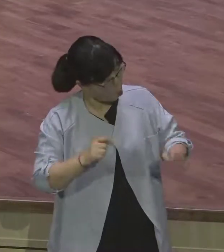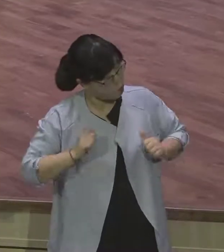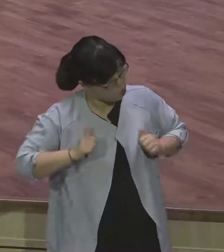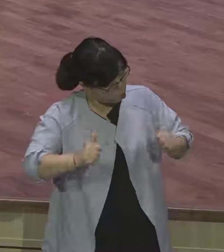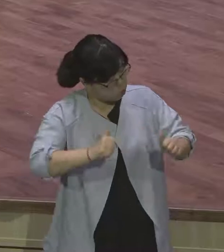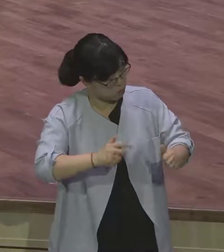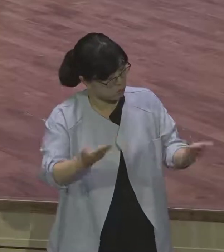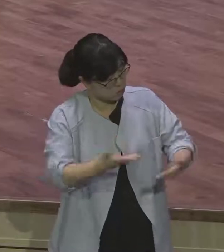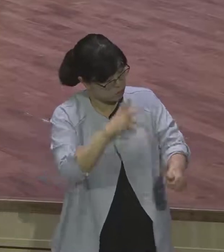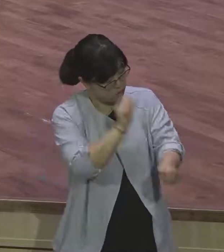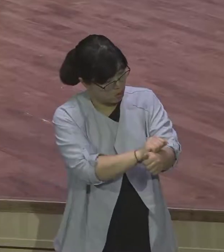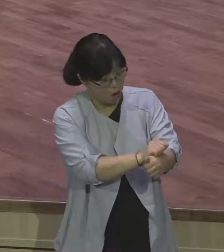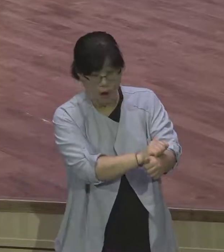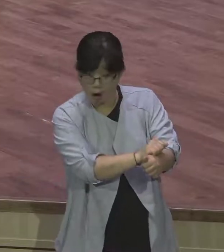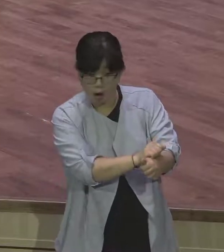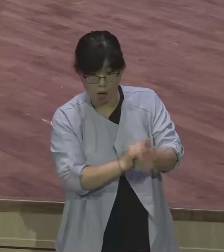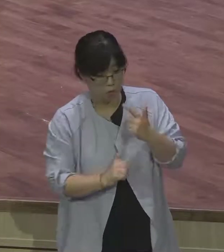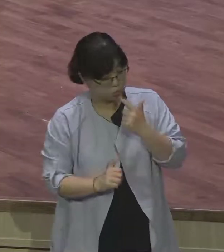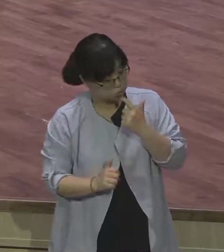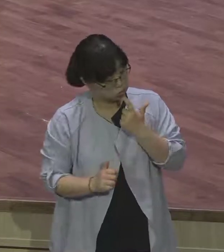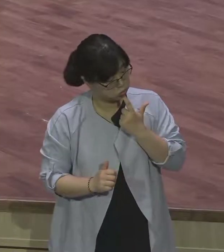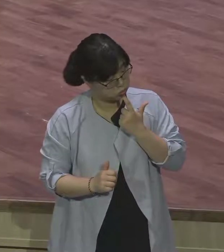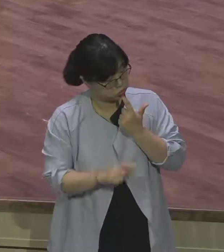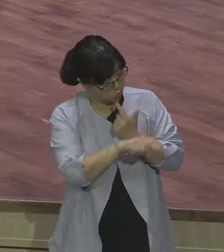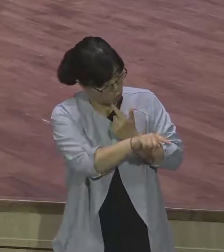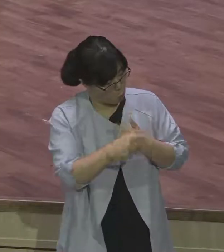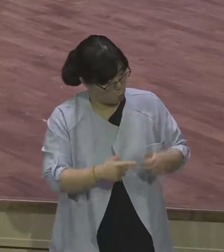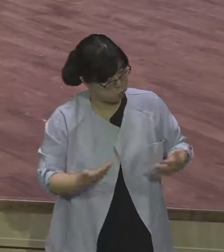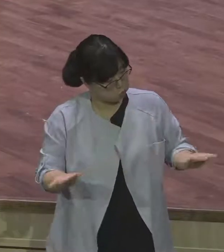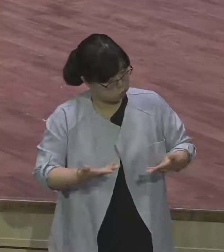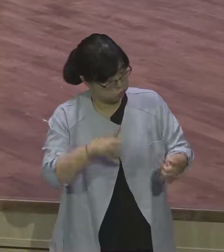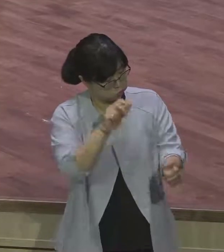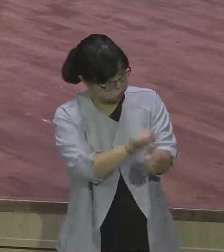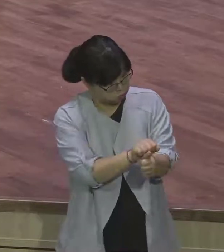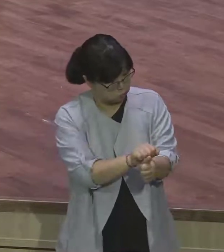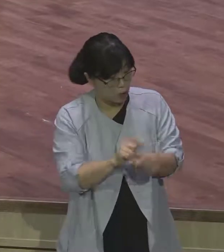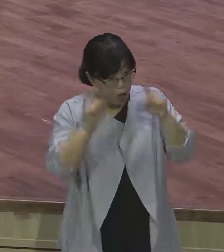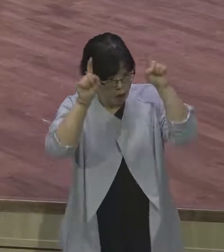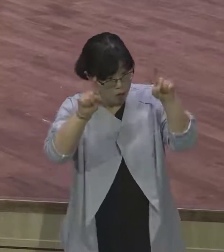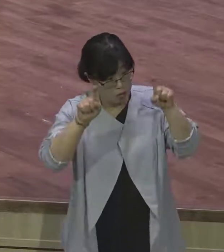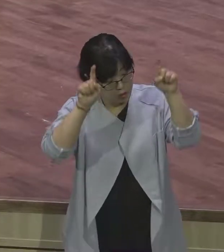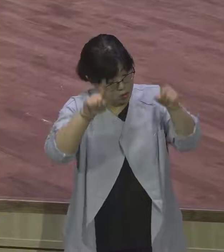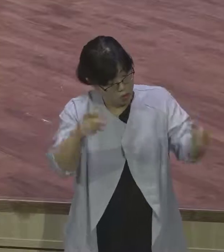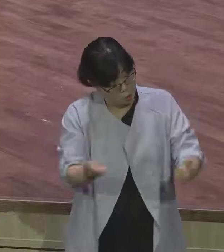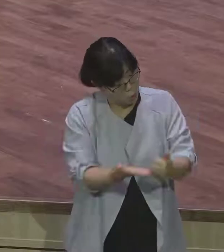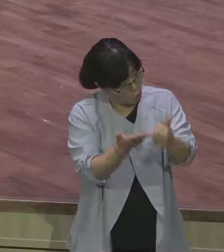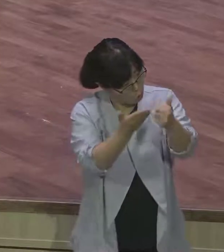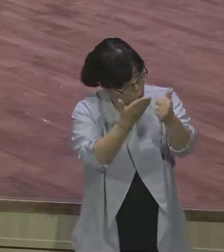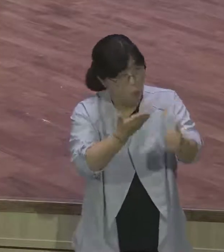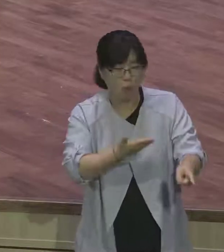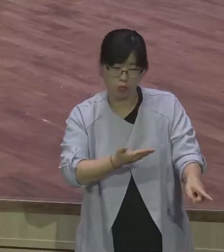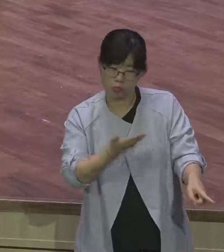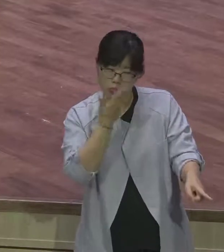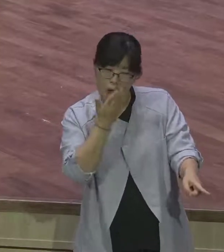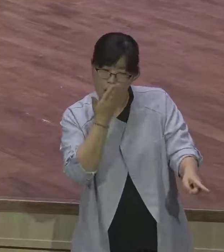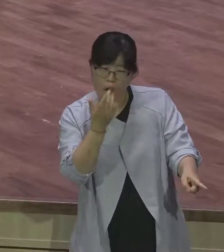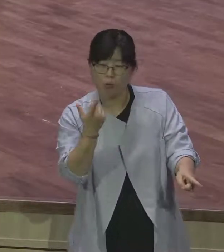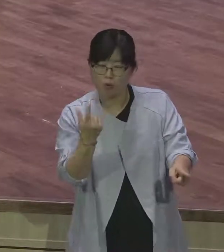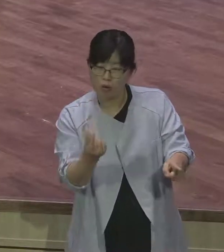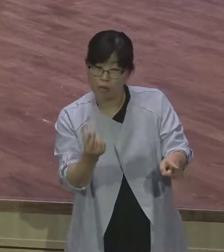야곱을 보면서 목자의 양들을 키울 수 있는 자질이 있구나 그걸 인정했어요. 그래서 이